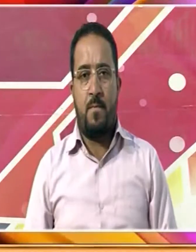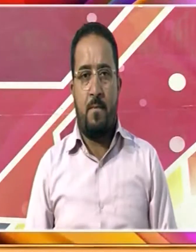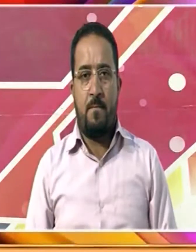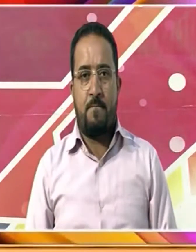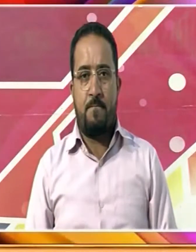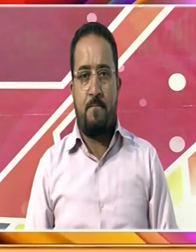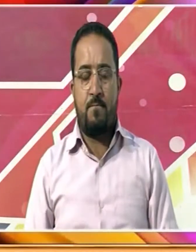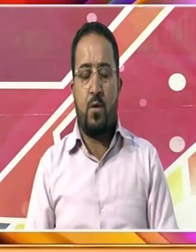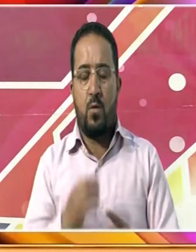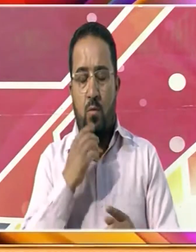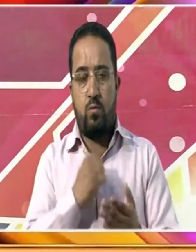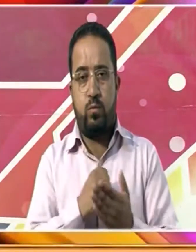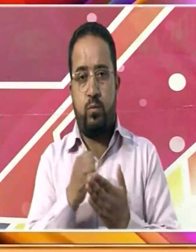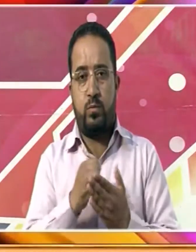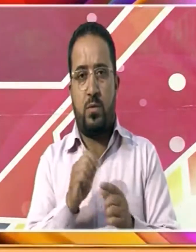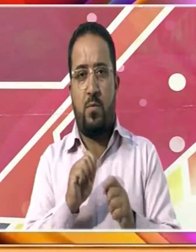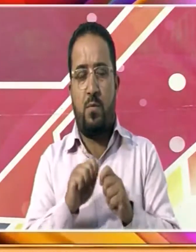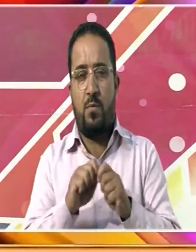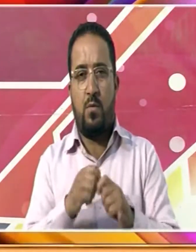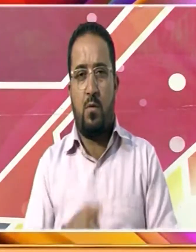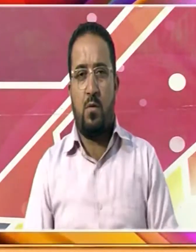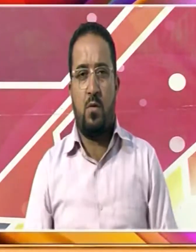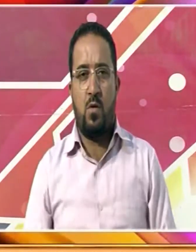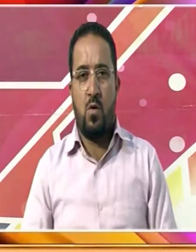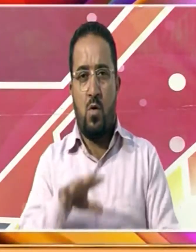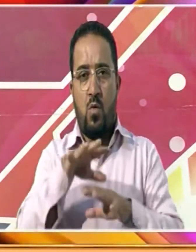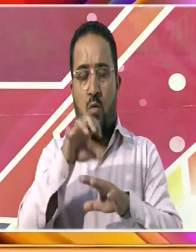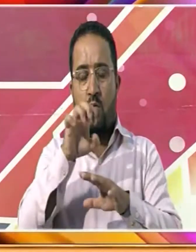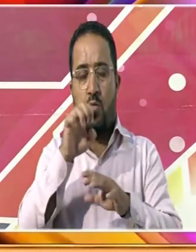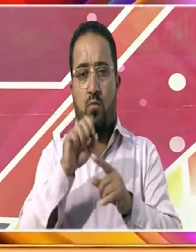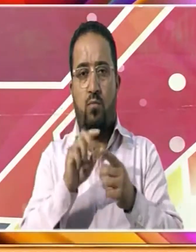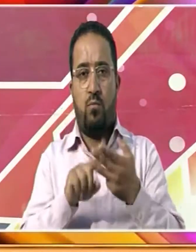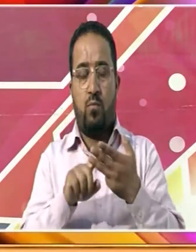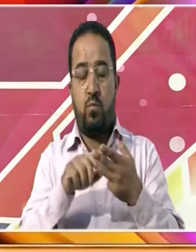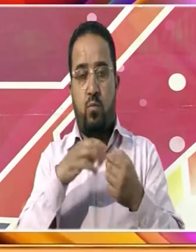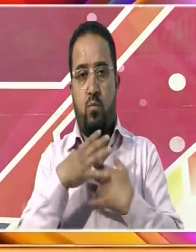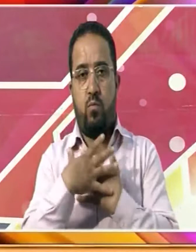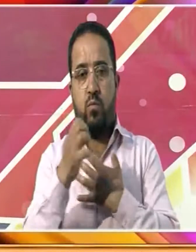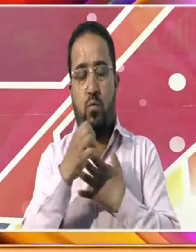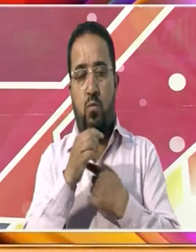مہم کے دوران کئی مقامات پر جانکاری پروگراموں کا بھی نکاد کیا گیا